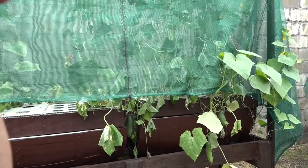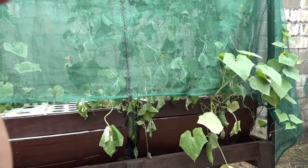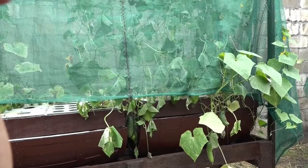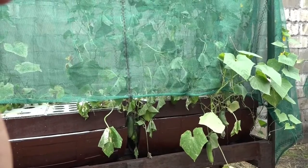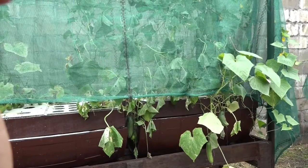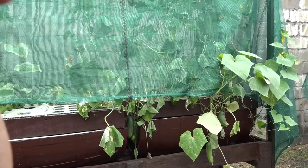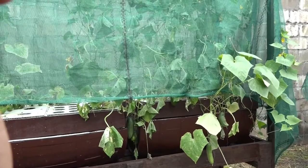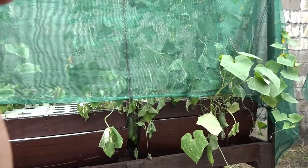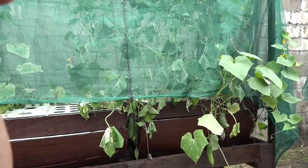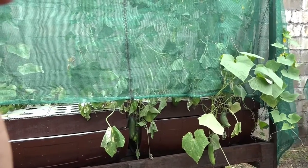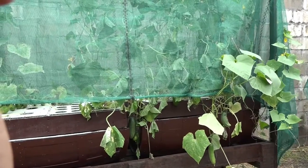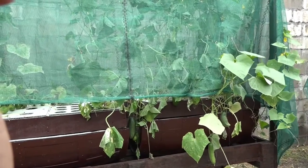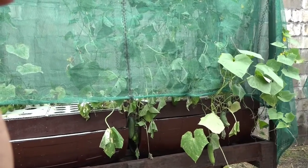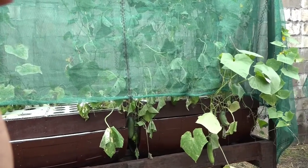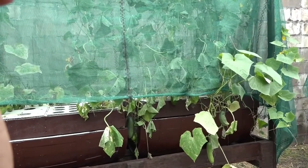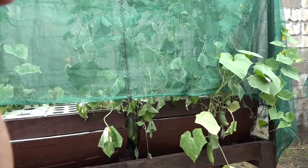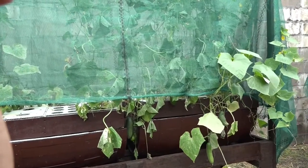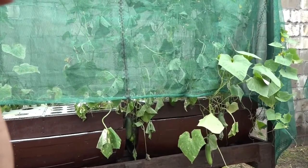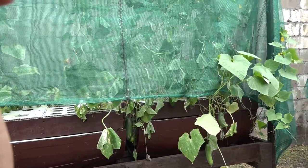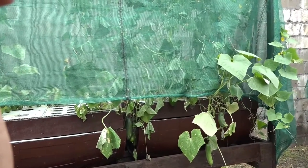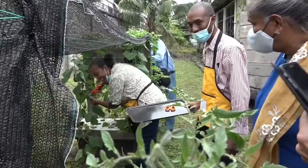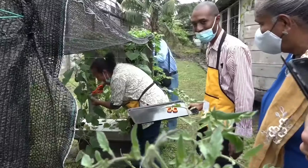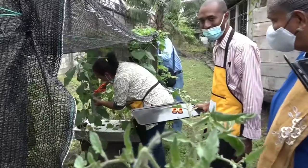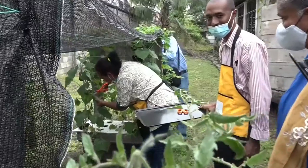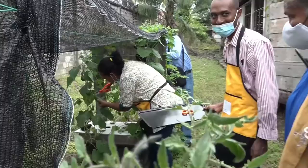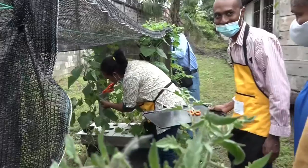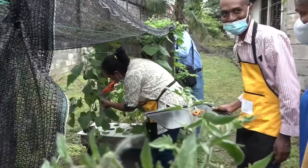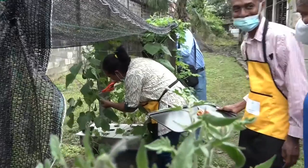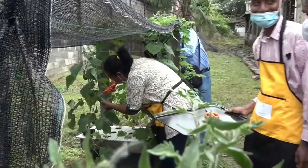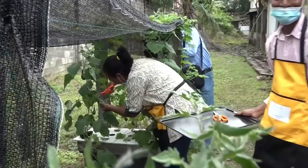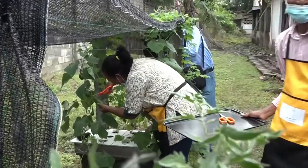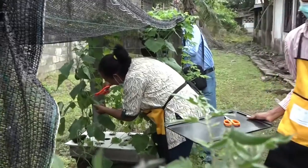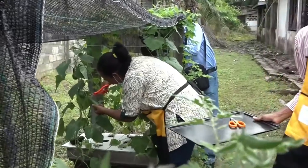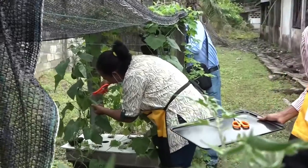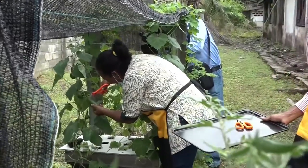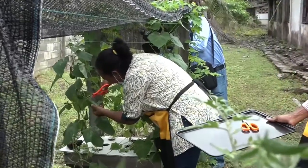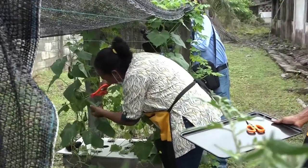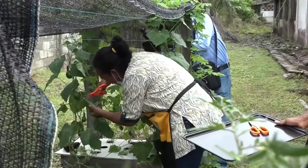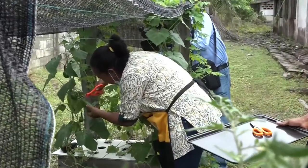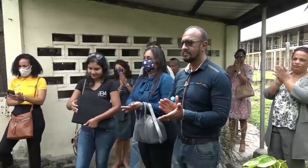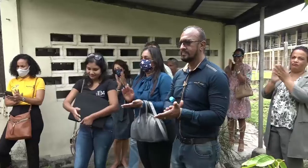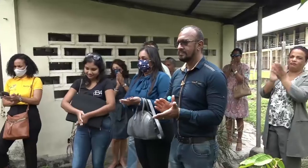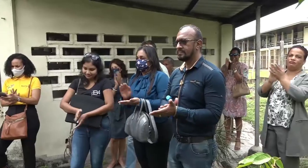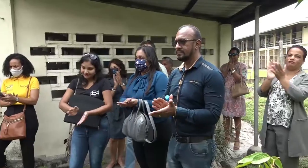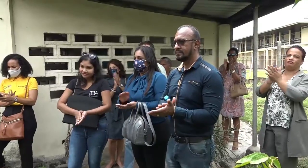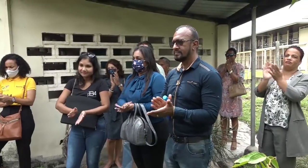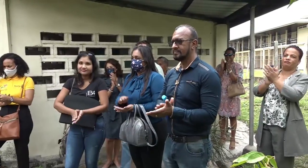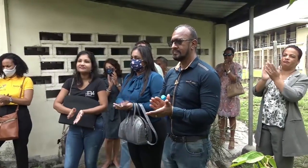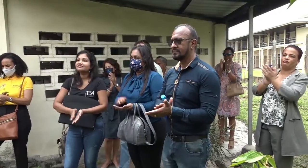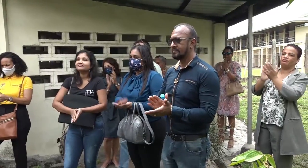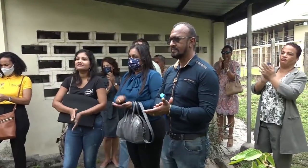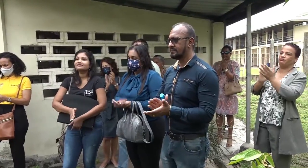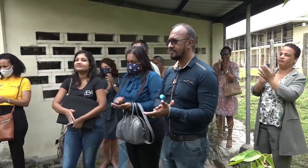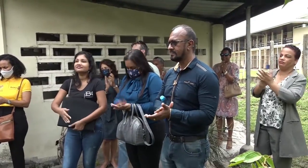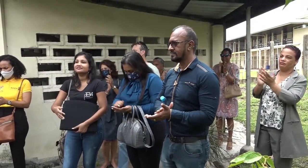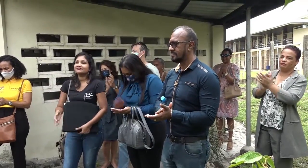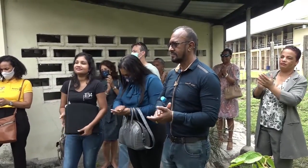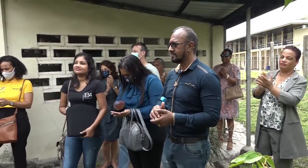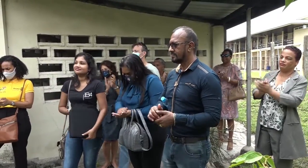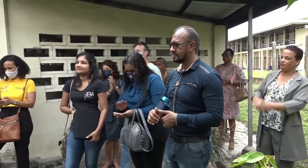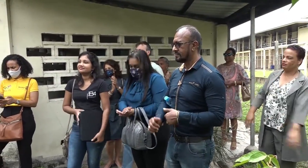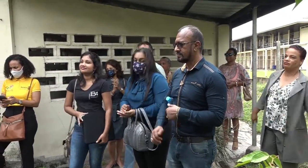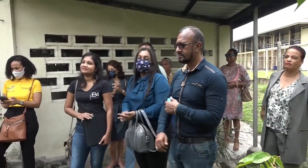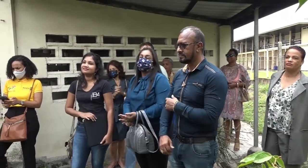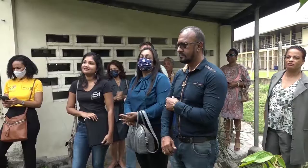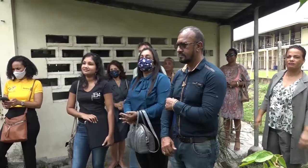op de Kennedy School is aan kinderen op een duurzaam wijze geleerd om op een gezonde manier in hun eigen